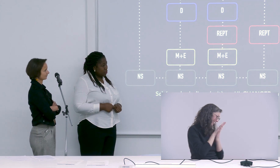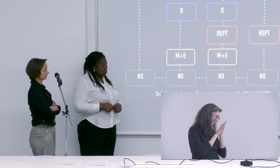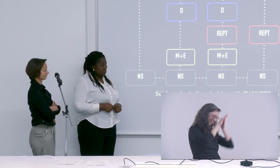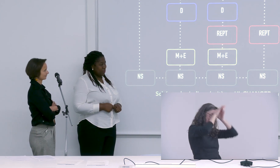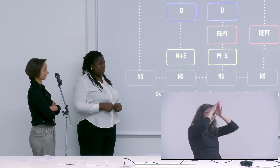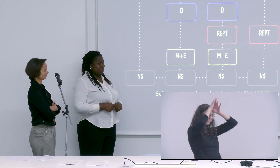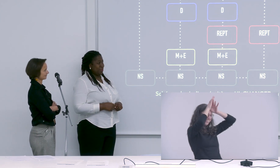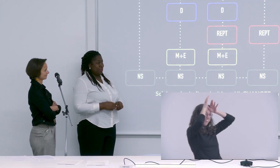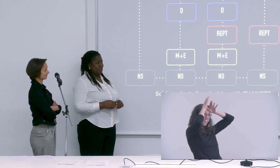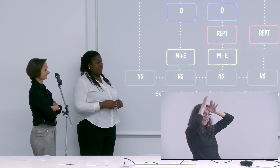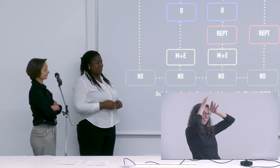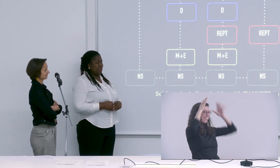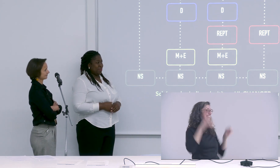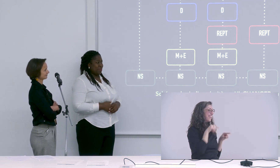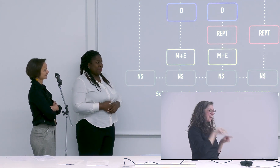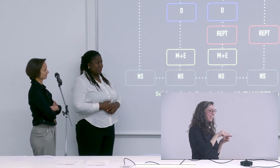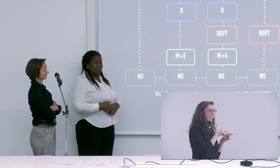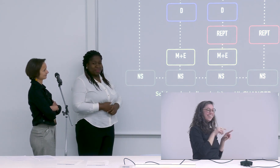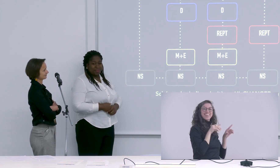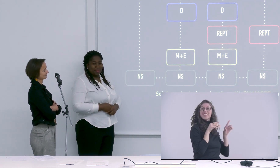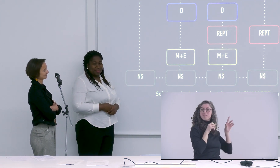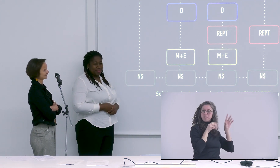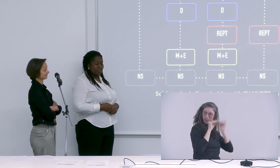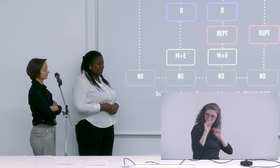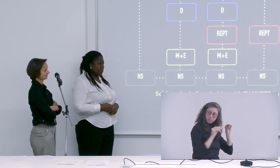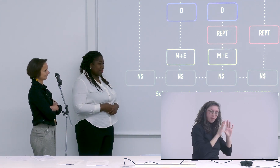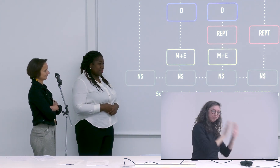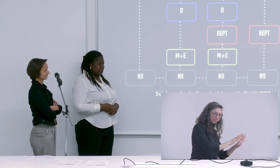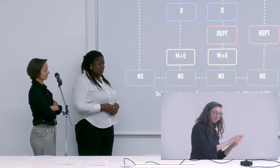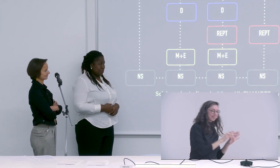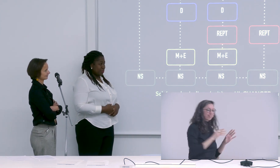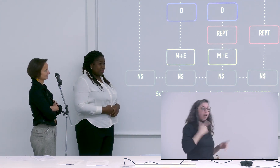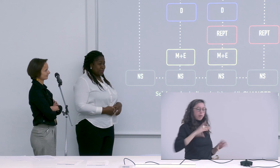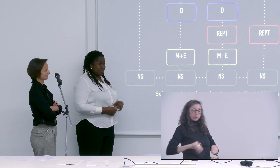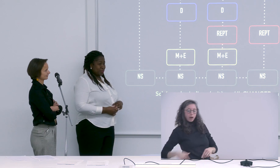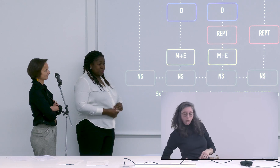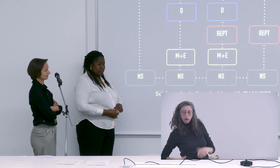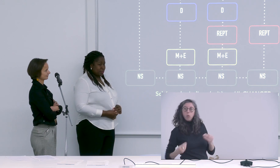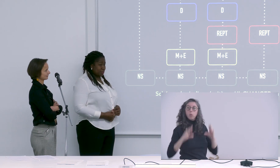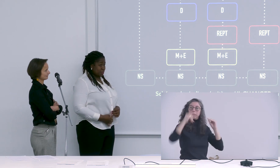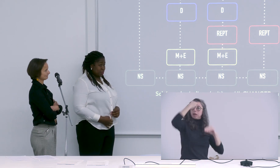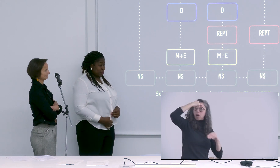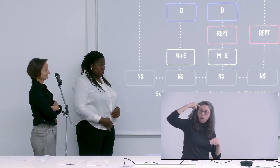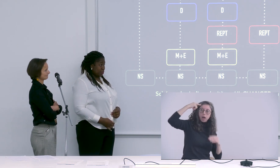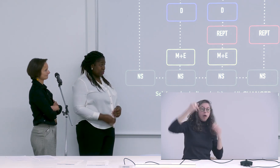les emplacements les mouvements je suis fatigué pardon avec différents emplacements